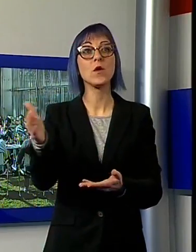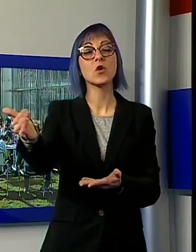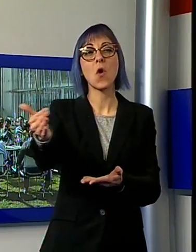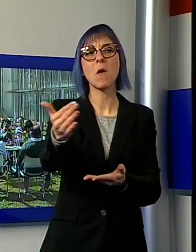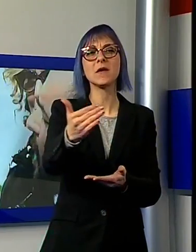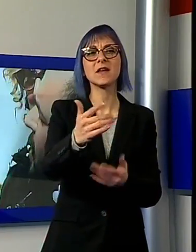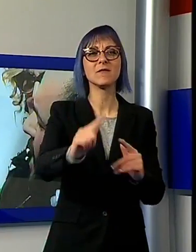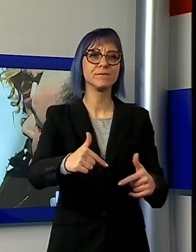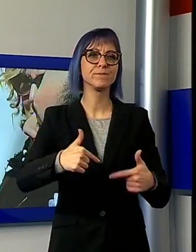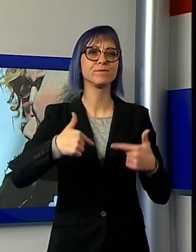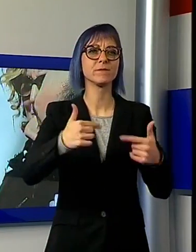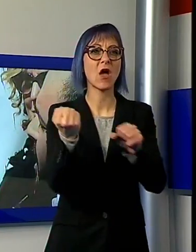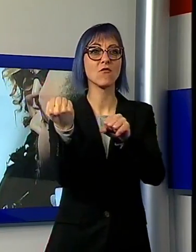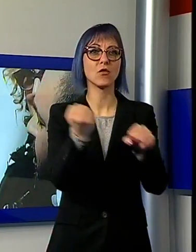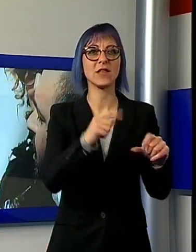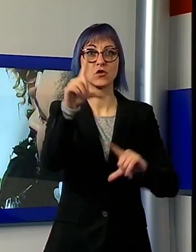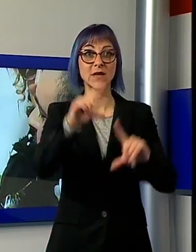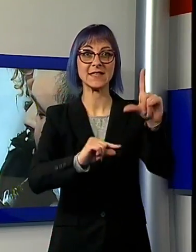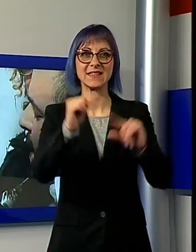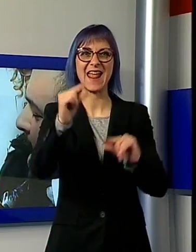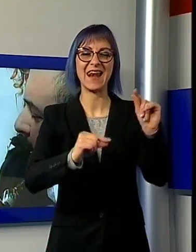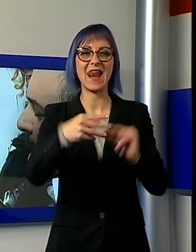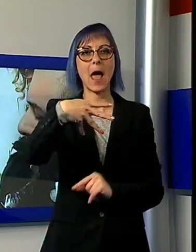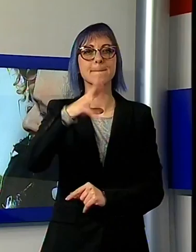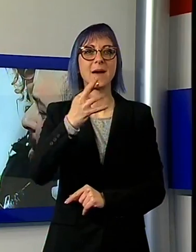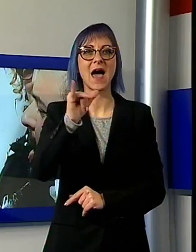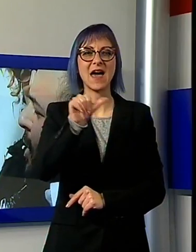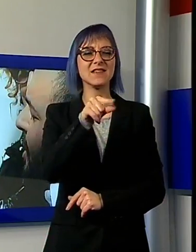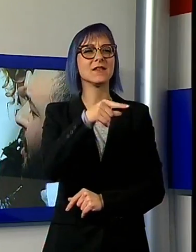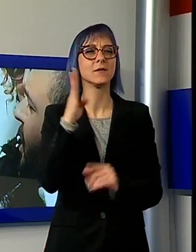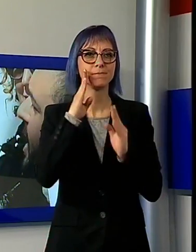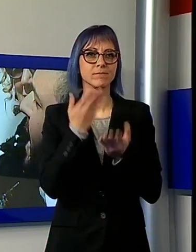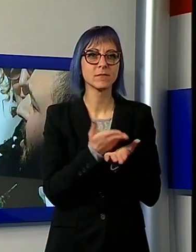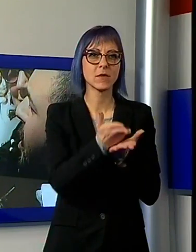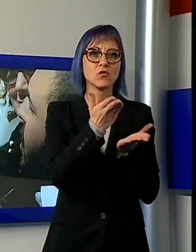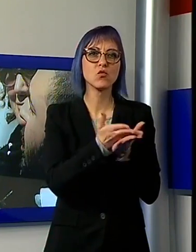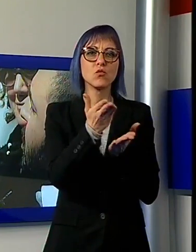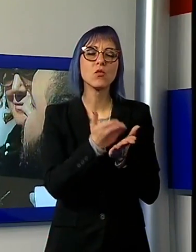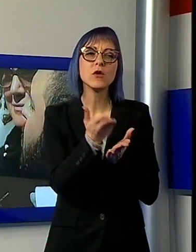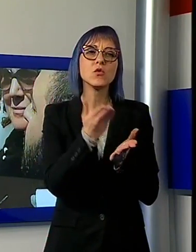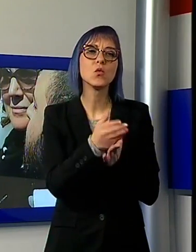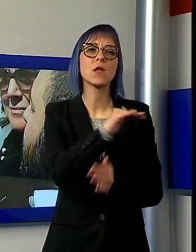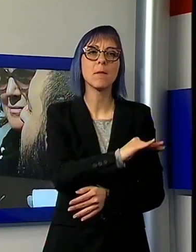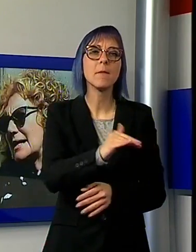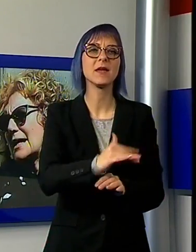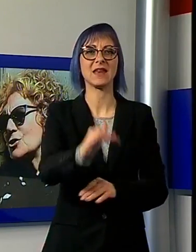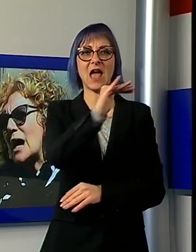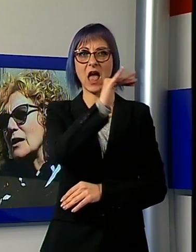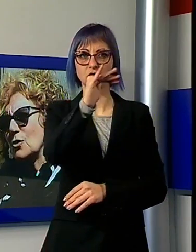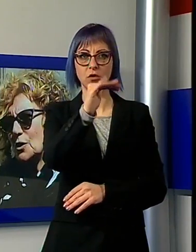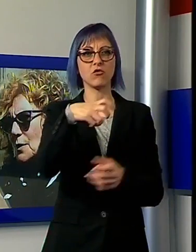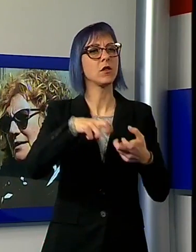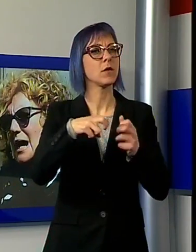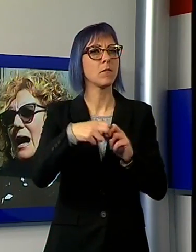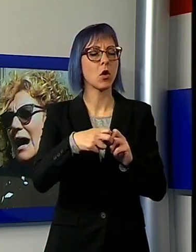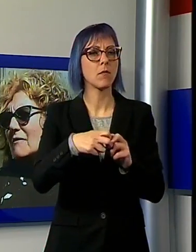Stella Maris. Struttura all'avanguardia che assiste bambini e adolescenti con le principali e più frequenti patologie